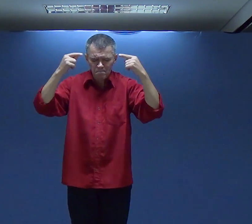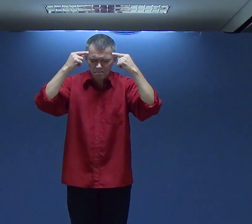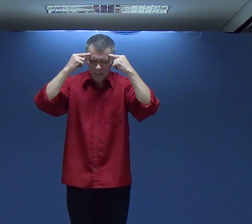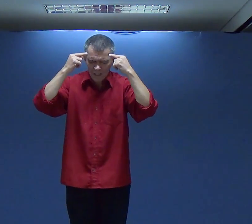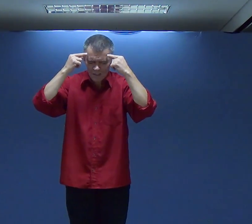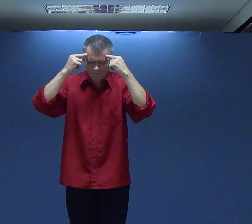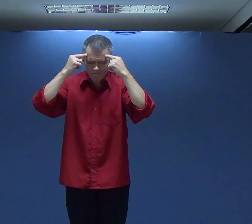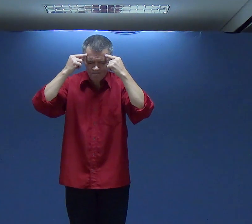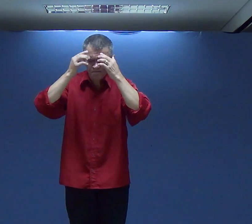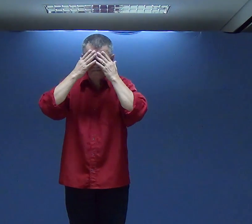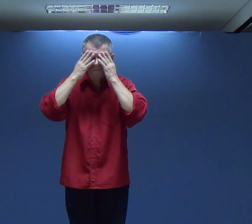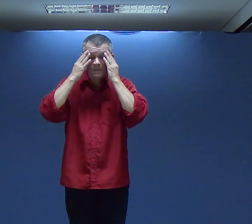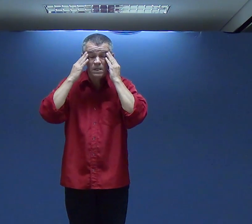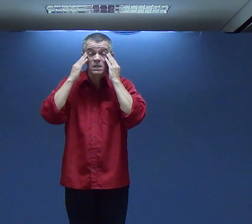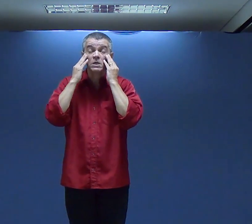Quero Que Você Tenha